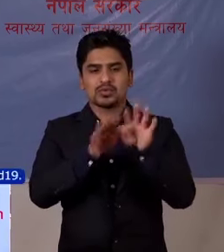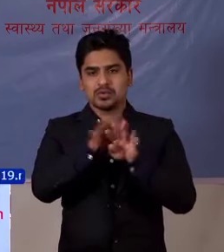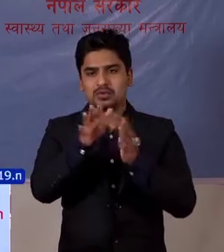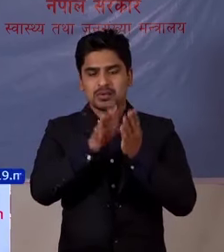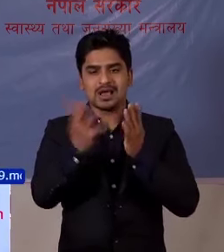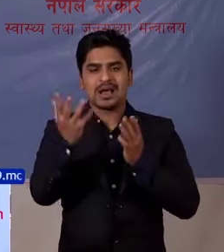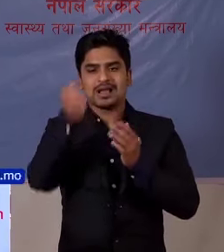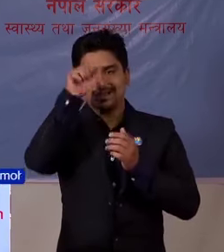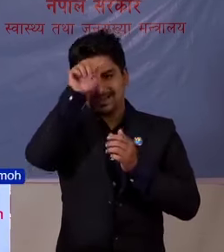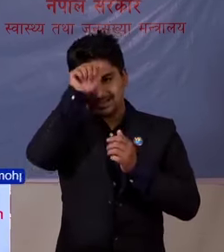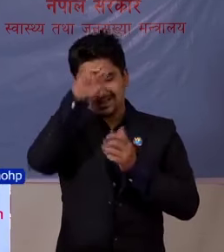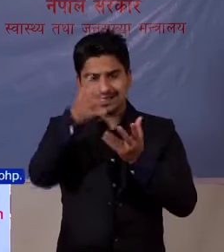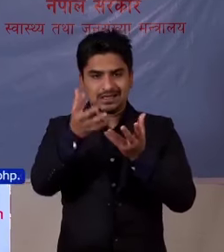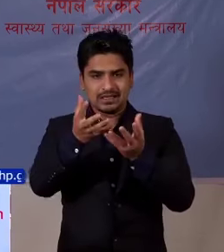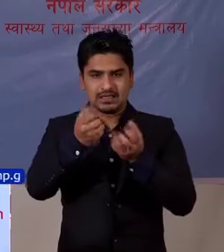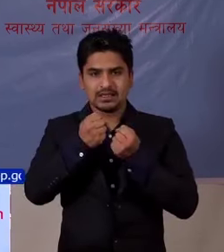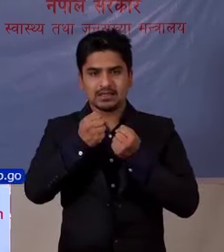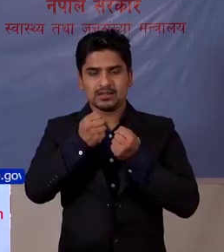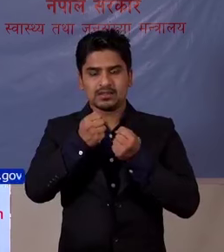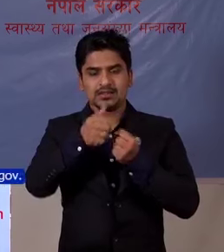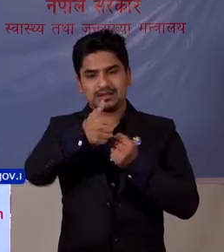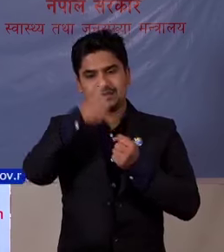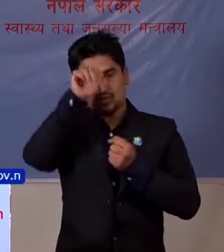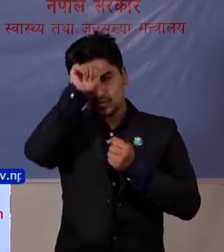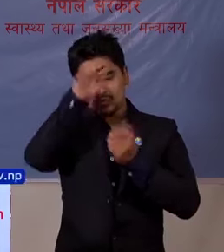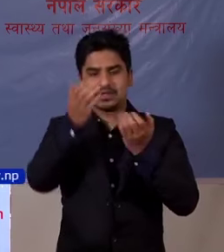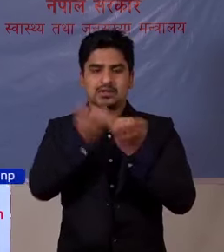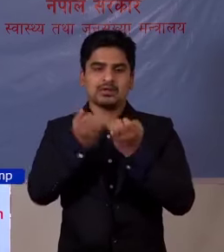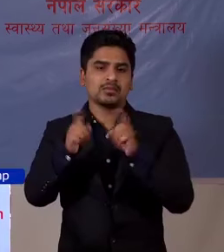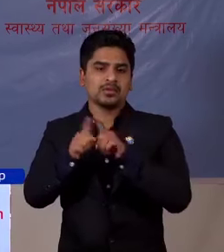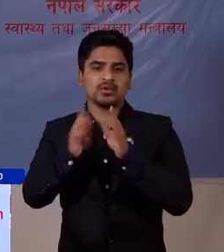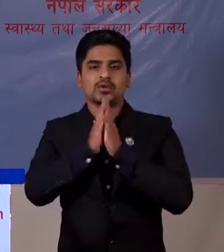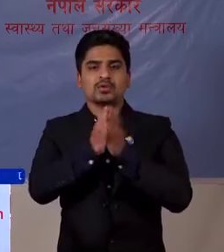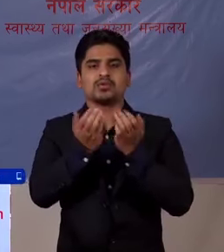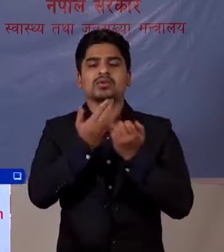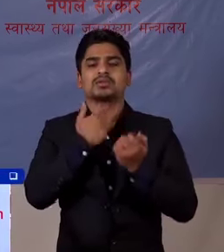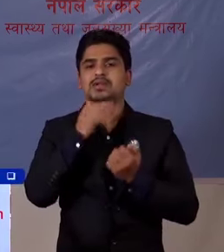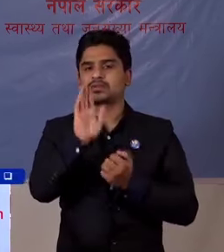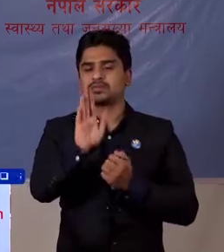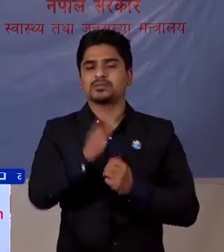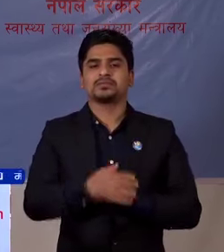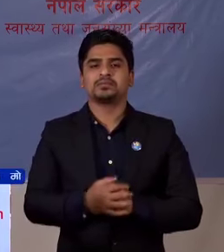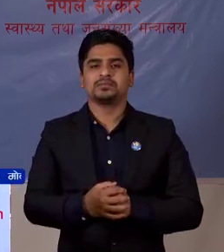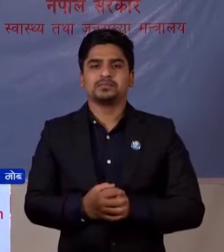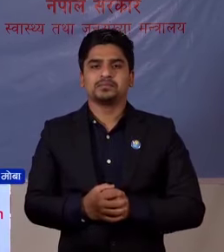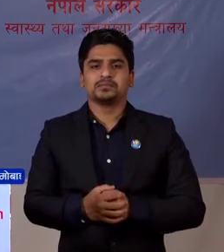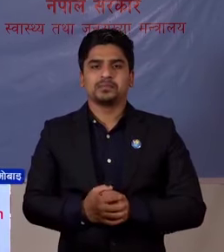बाट आधिकारेक जानकारी हरू ली सुचित गर्नमा पनी हामी अनुरोद गर्न चाहन चाहूं